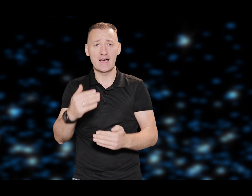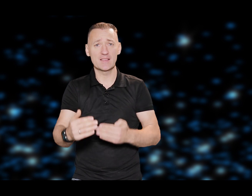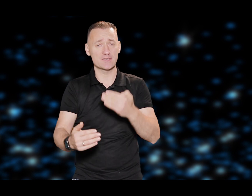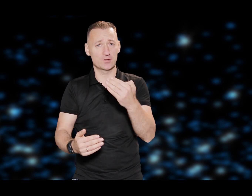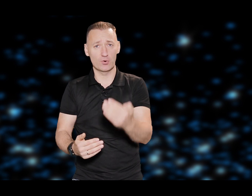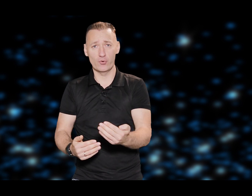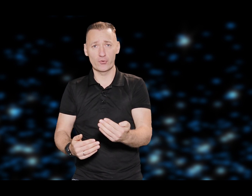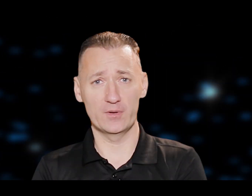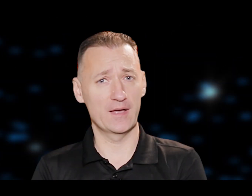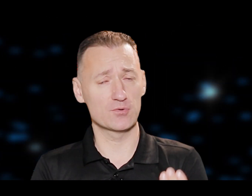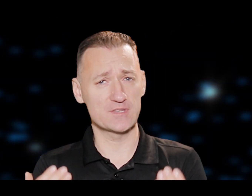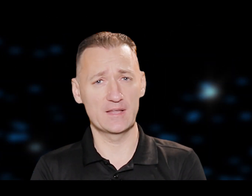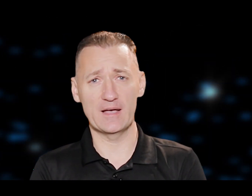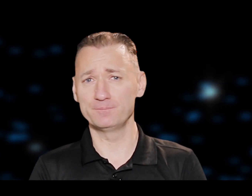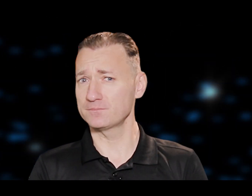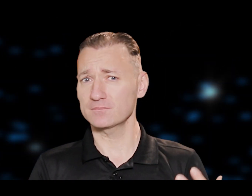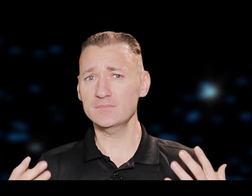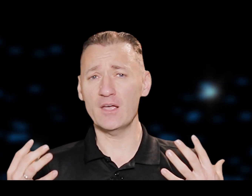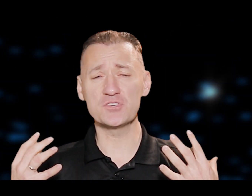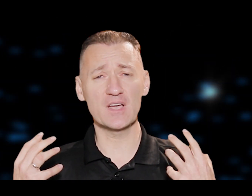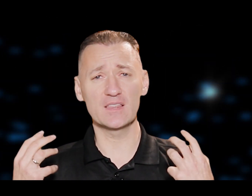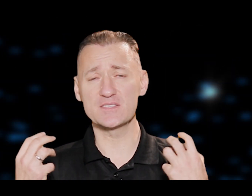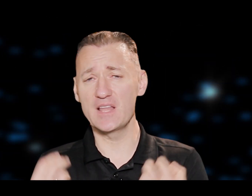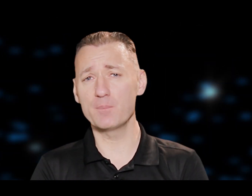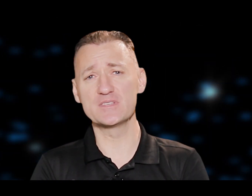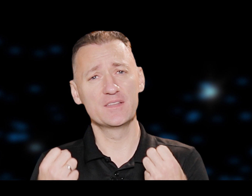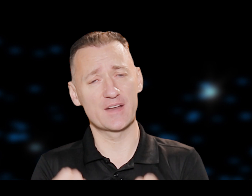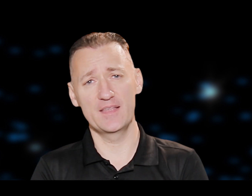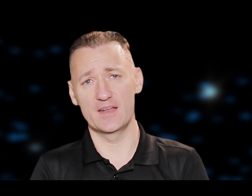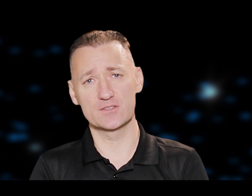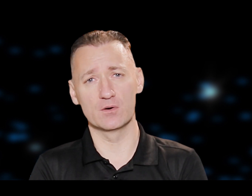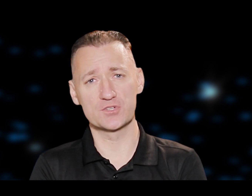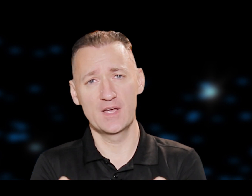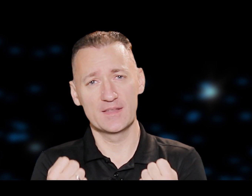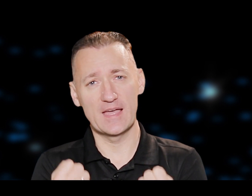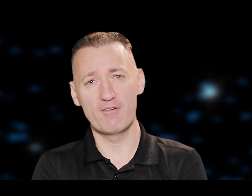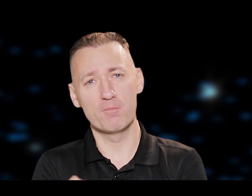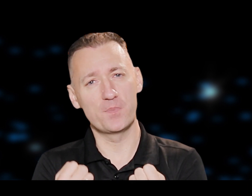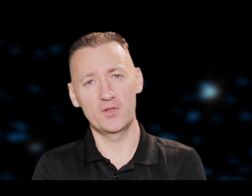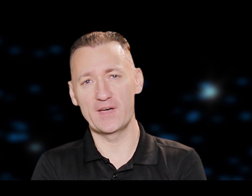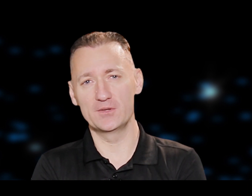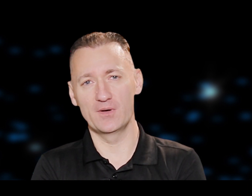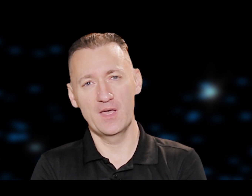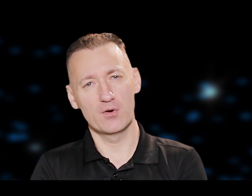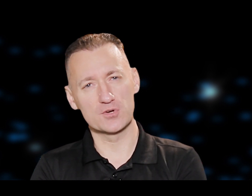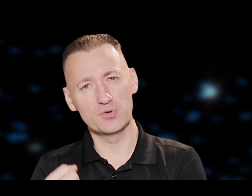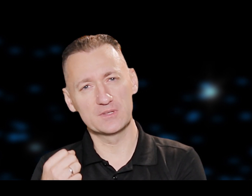gaitas ar to kungu. Lai tu zini, ka viņš ir kā tāds labs treneris, kurš tevi pilnveido, kurš dod